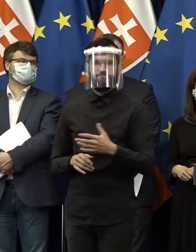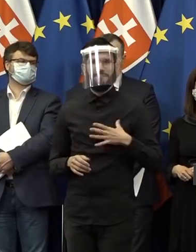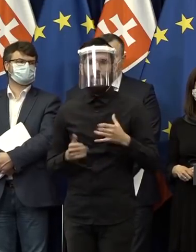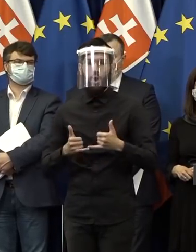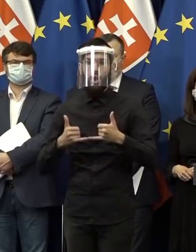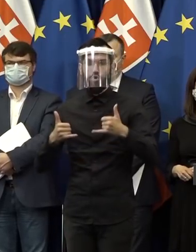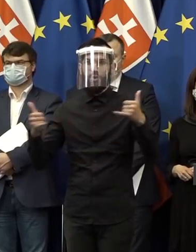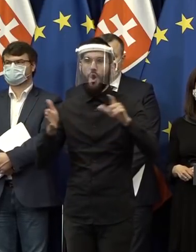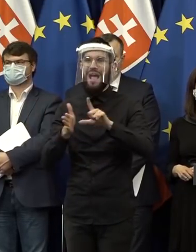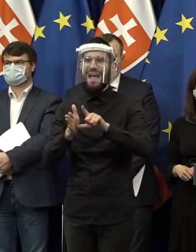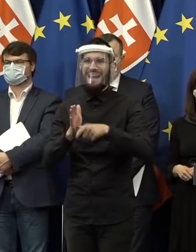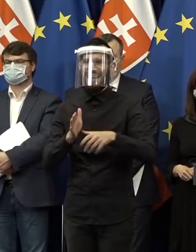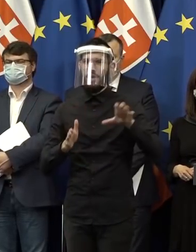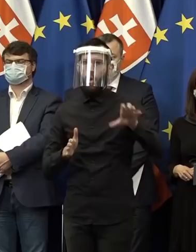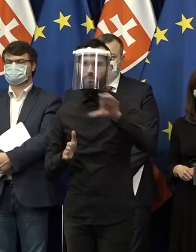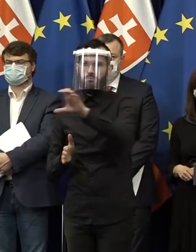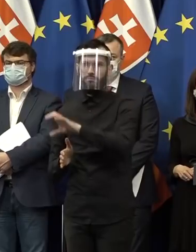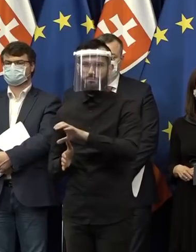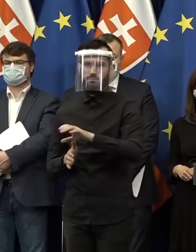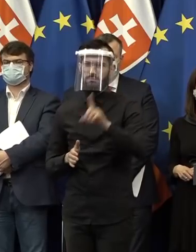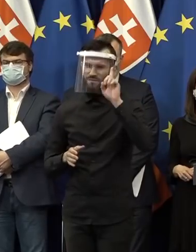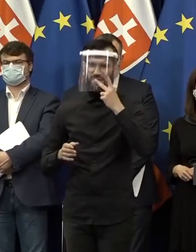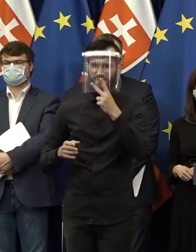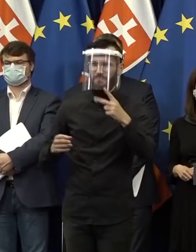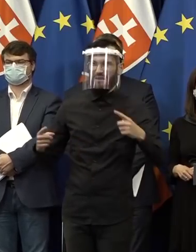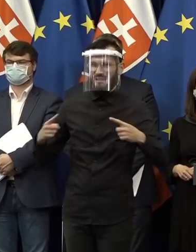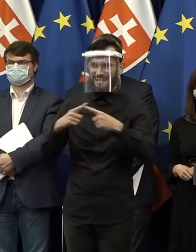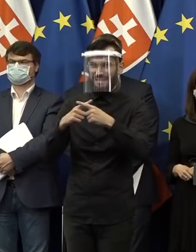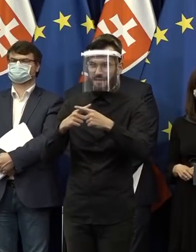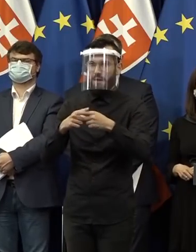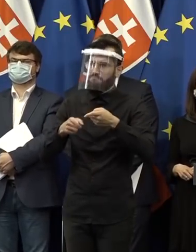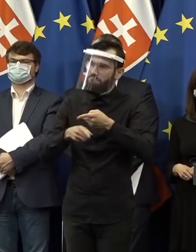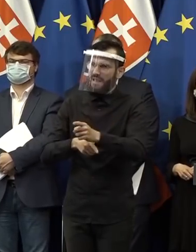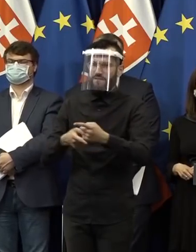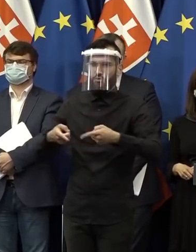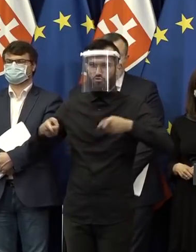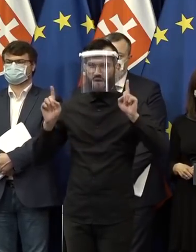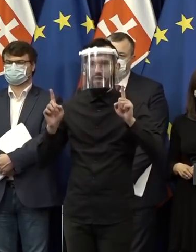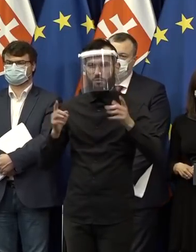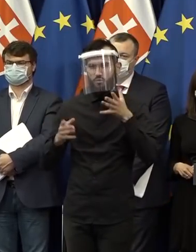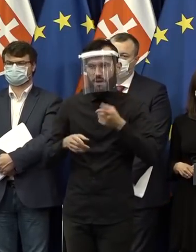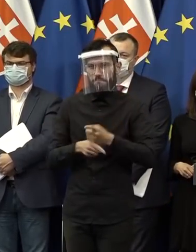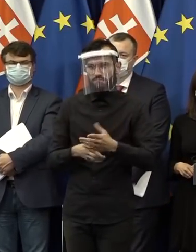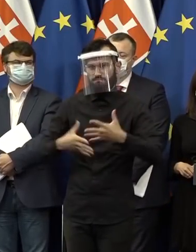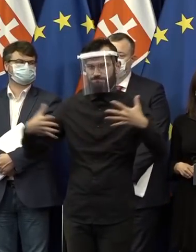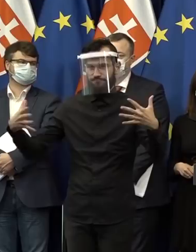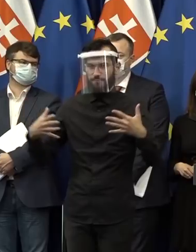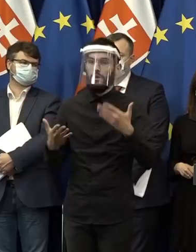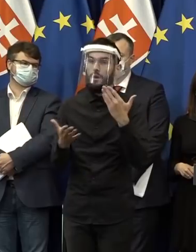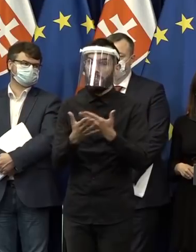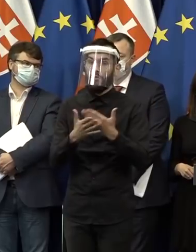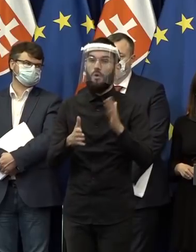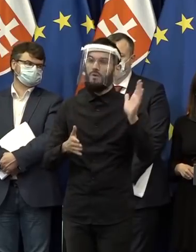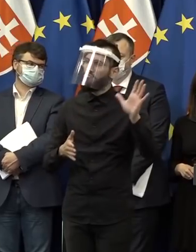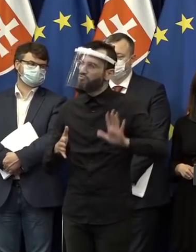Zvlášť tejto ťažkej situácii, kedy vidíme, že kríza postihne celé Slovensko a jej dopady budú možno veľké, je dôležité, aby všetky